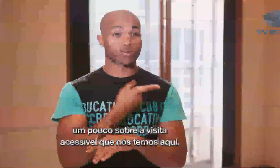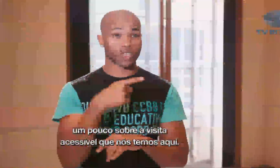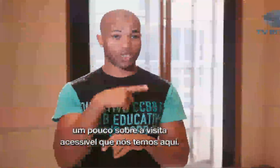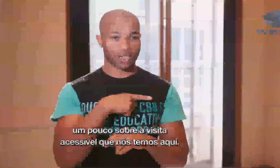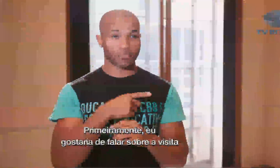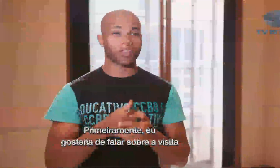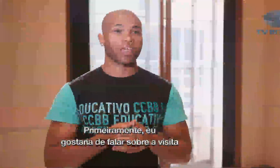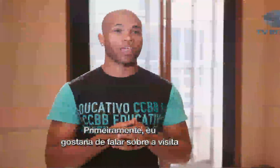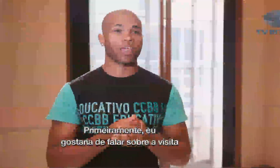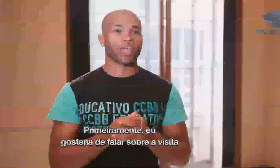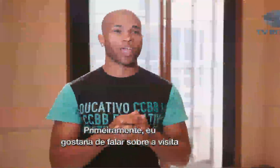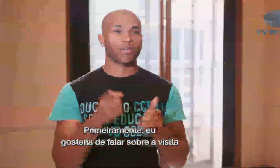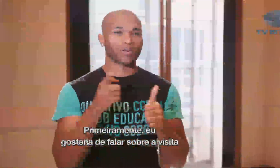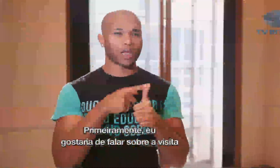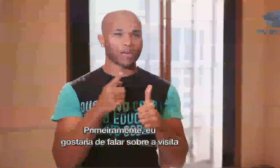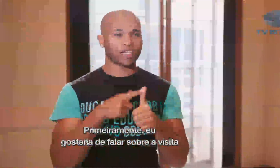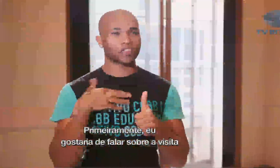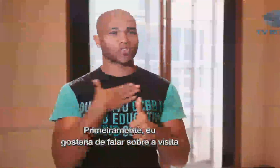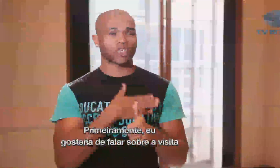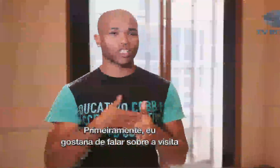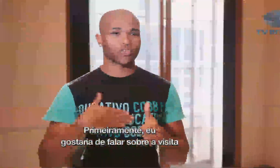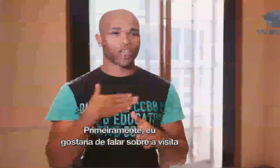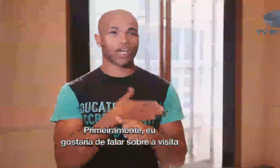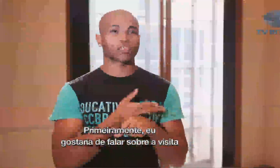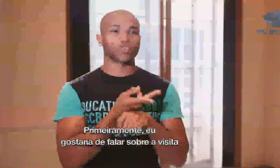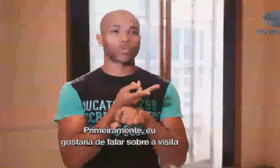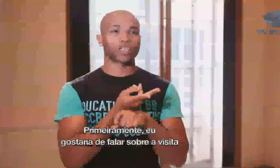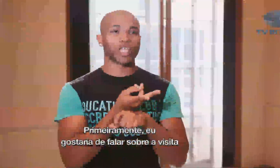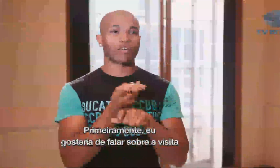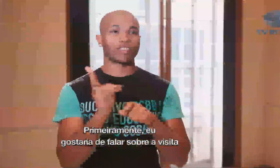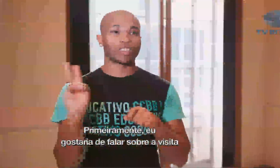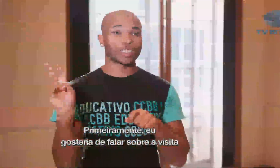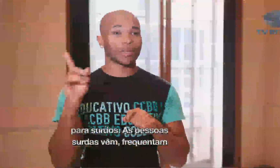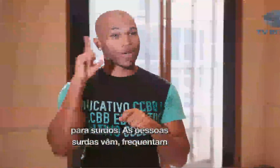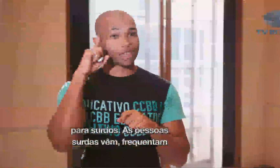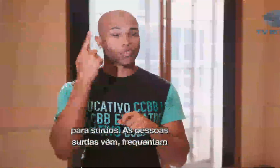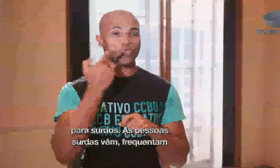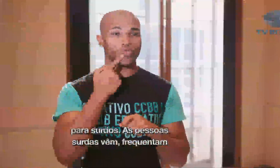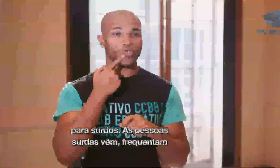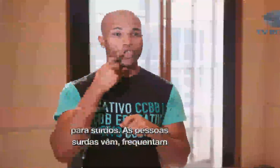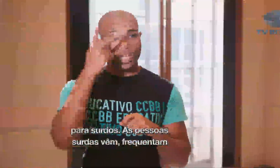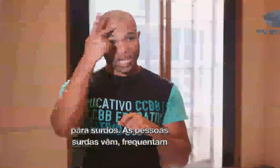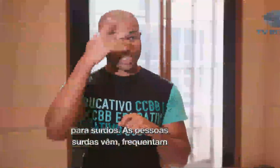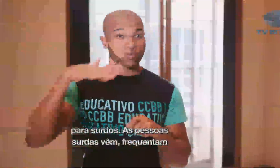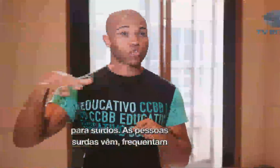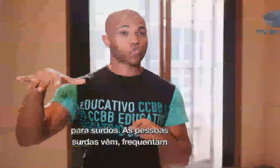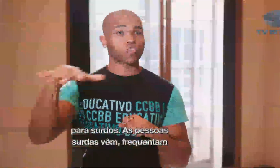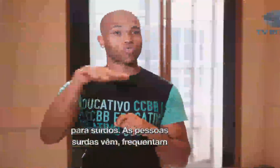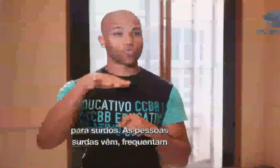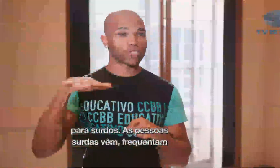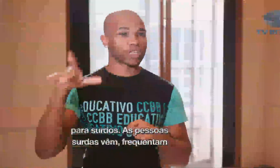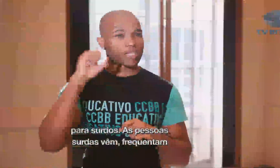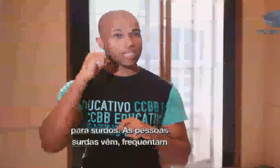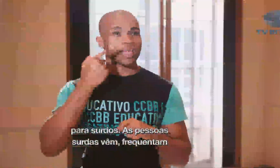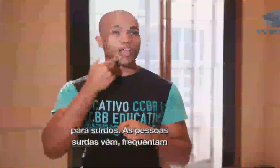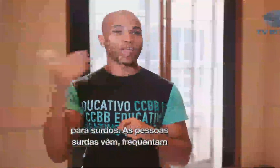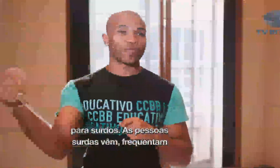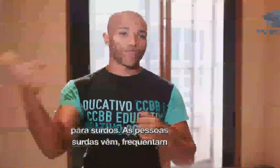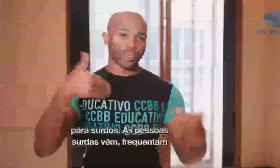aqui. Primeiramente, eu gostaria de falar sobre a visita para surdos. As pessoas surdas vêm,